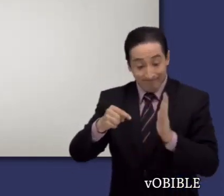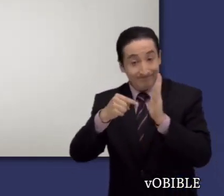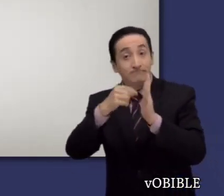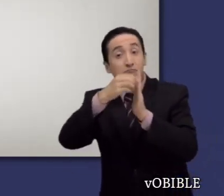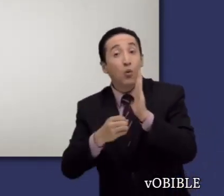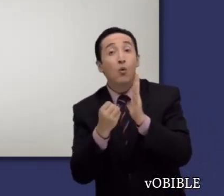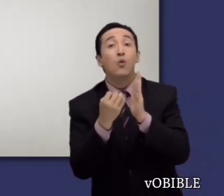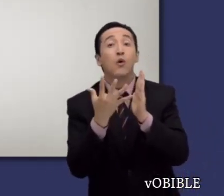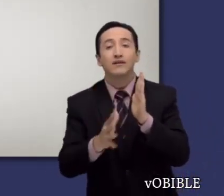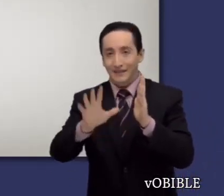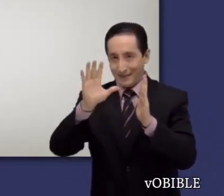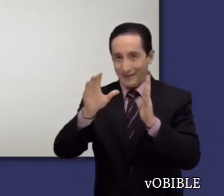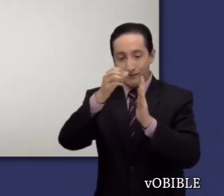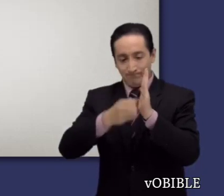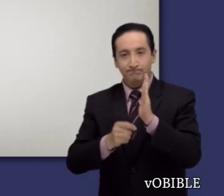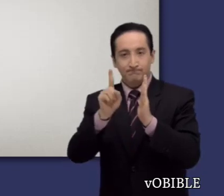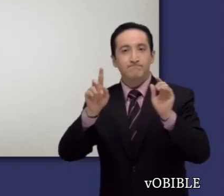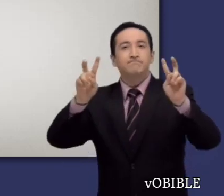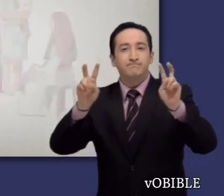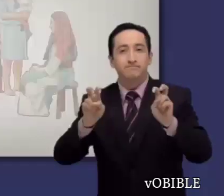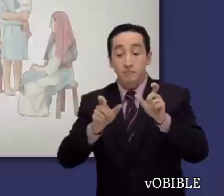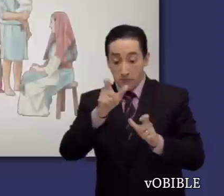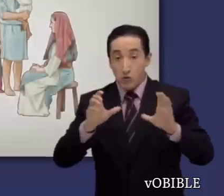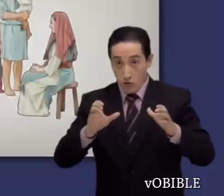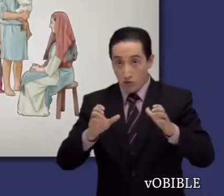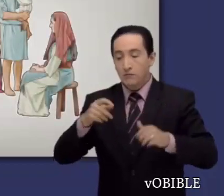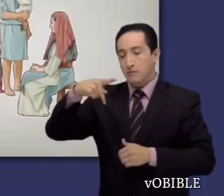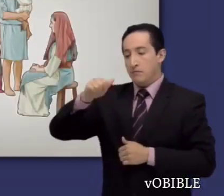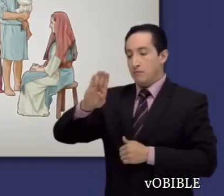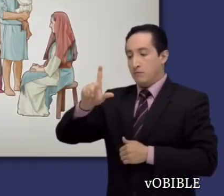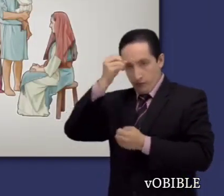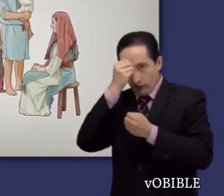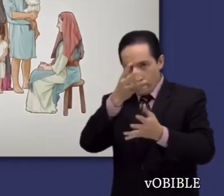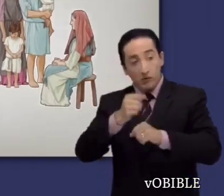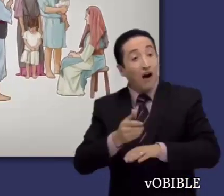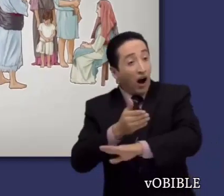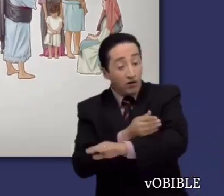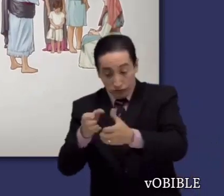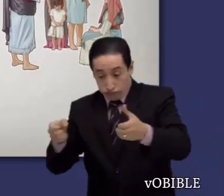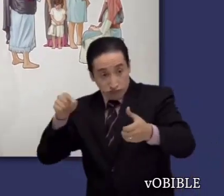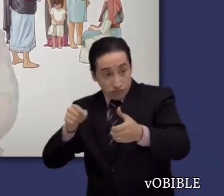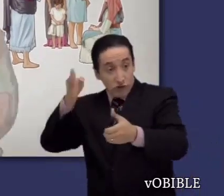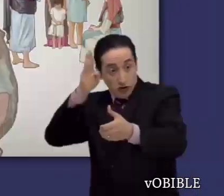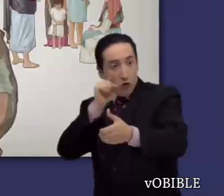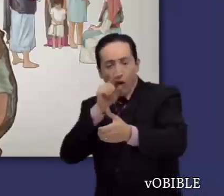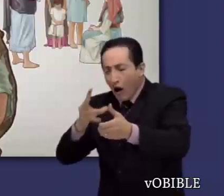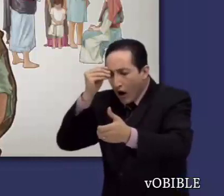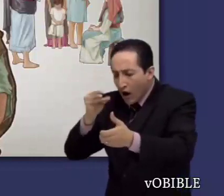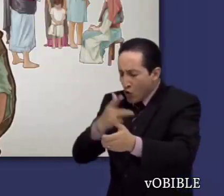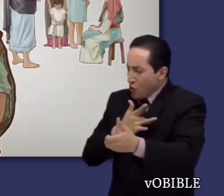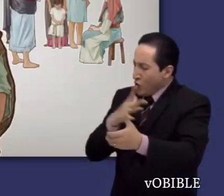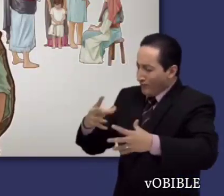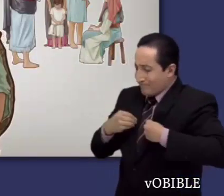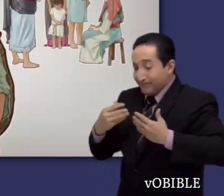capítulos. En el capítulo 1, Pablo felicita con cariño a la congregación por cómo aceptaron la palabra de Dios y